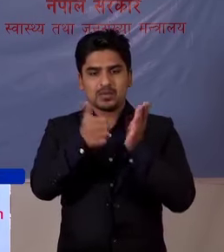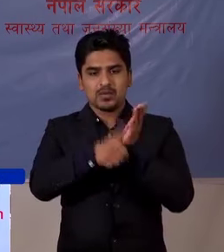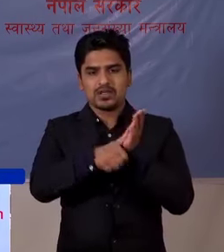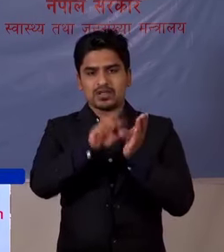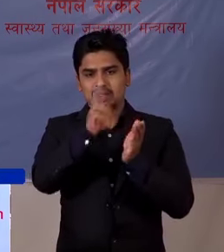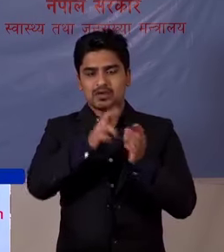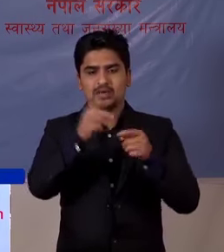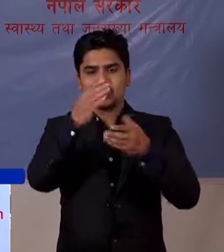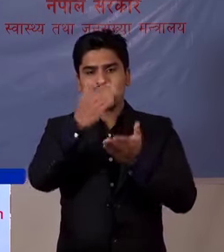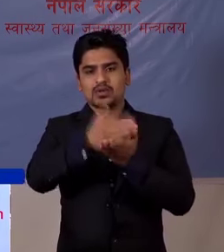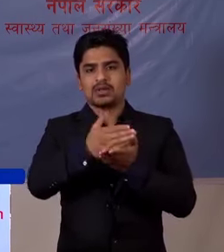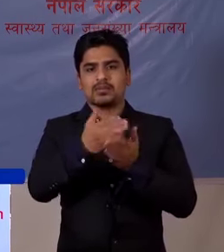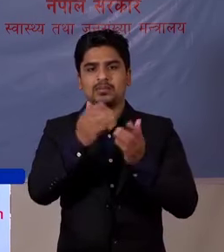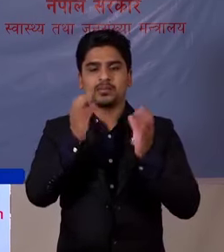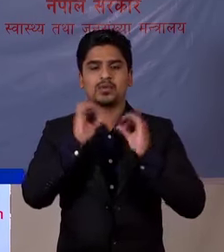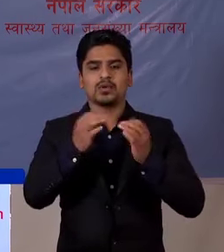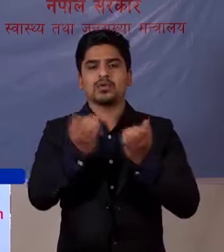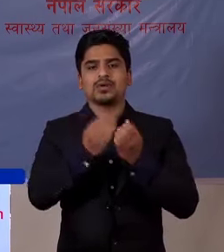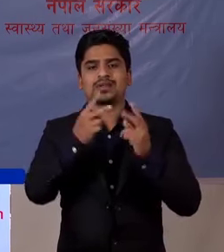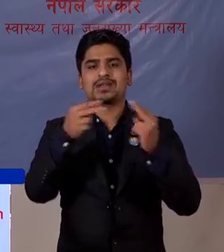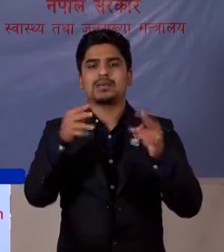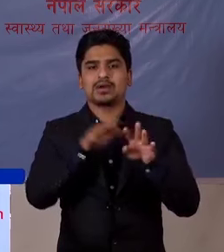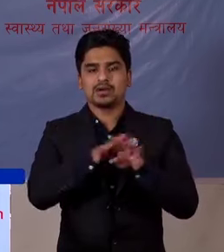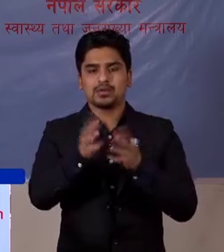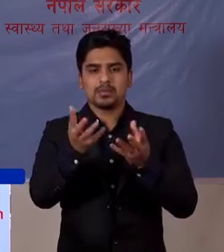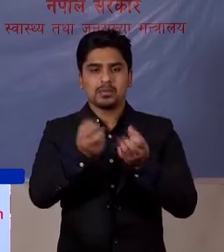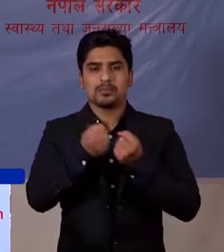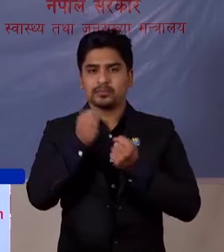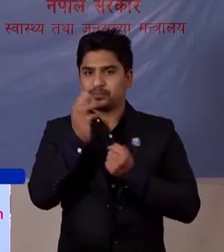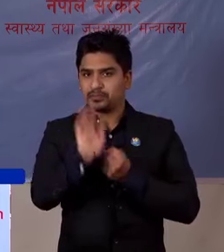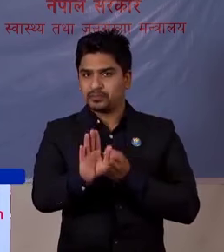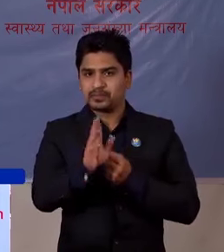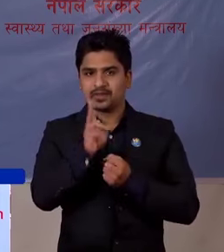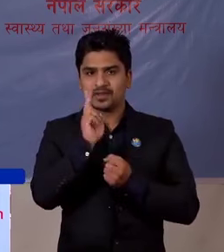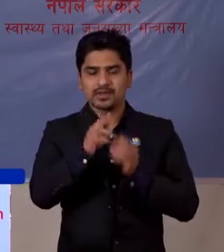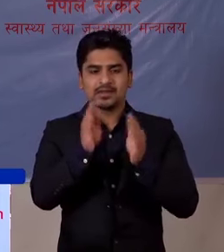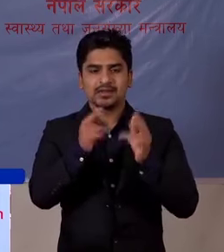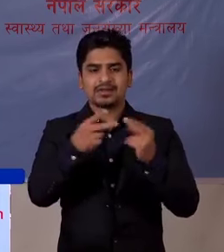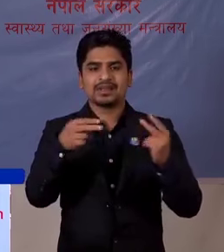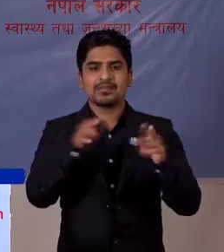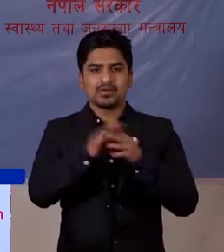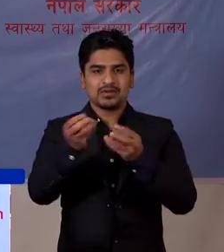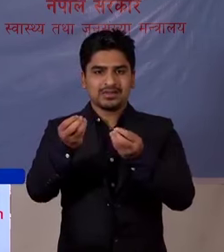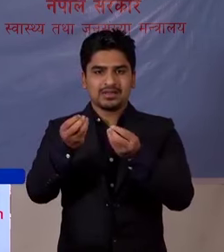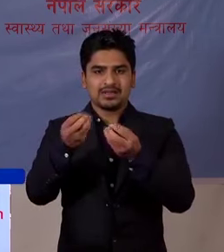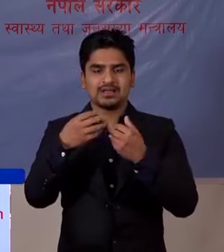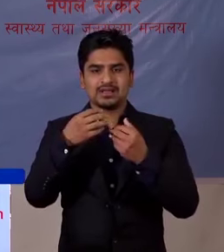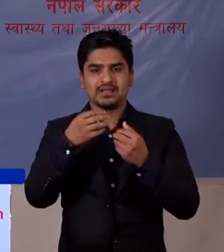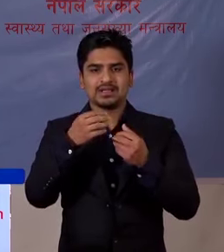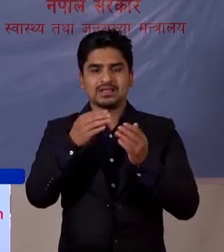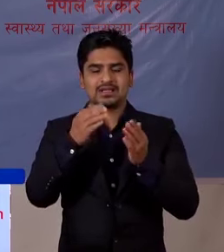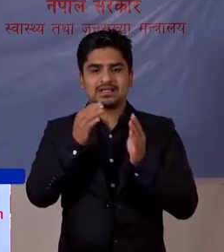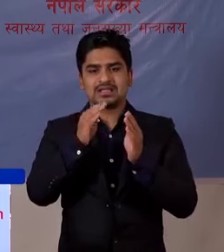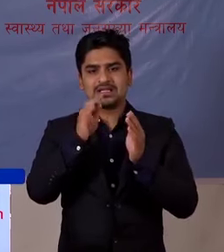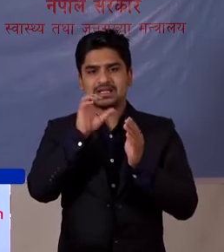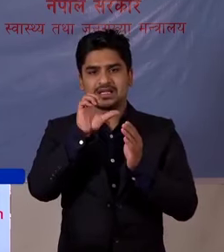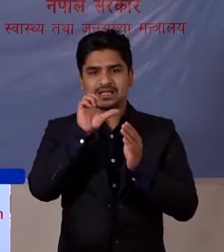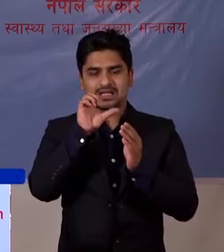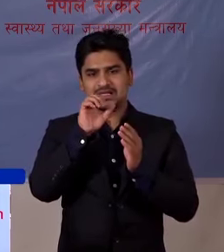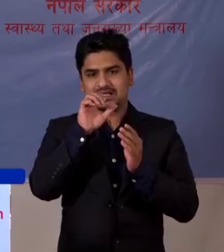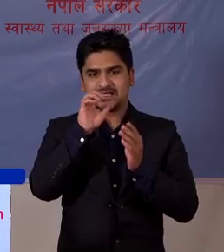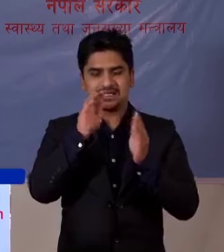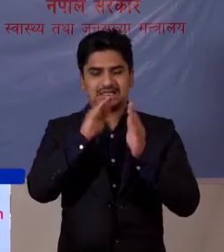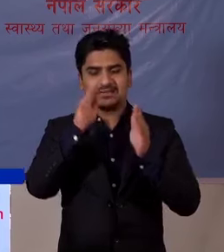करी छेन तथा रोक्थाम का लागी पर्योंगुने सामगरी हरू प्राप्त भयकाचन एसरी सामगरी हरू दिने सेव्धचिलेन जसले